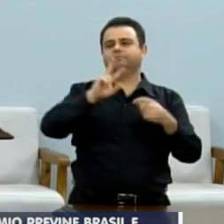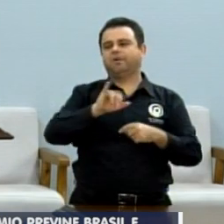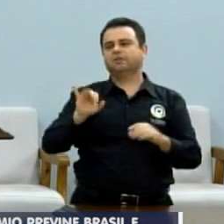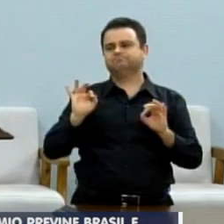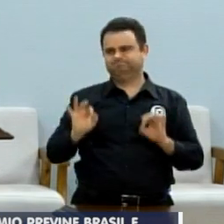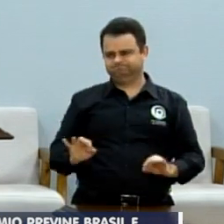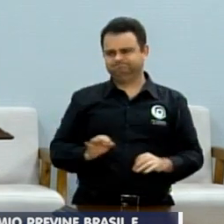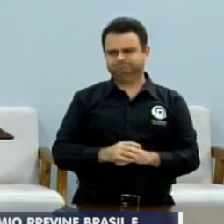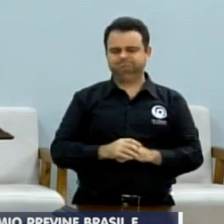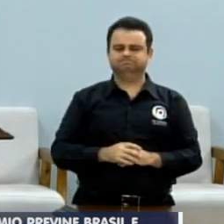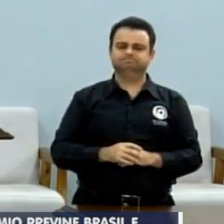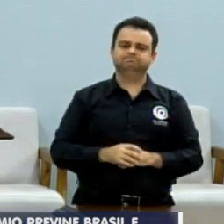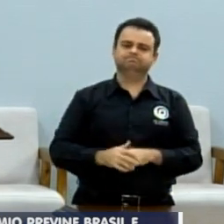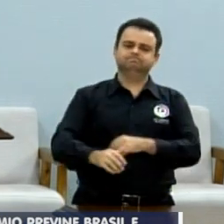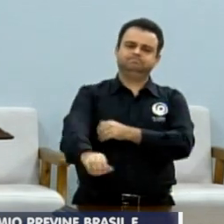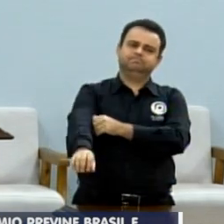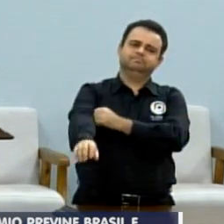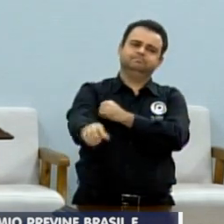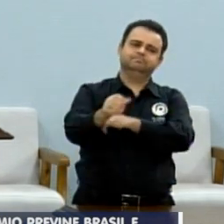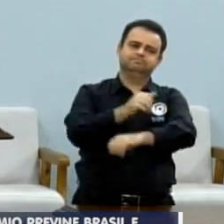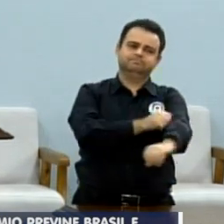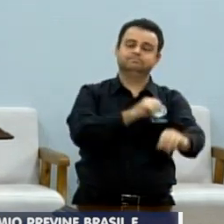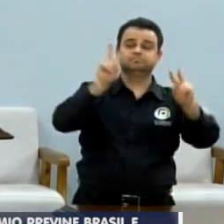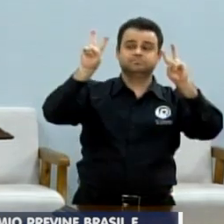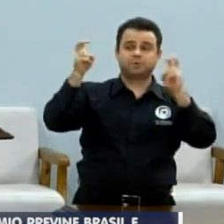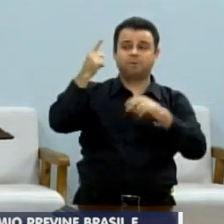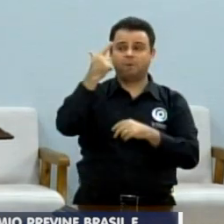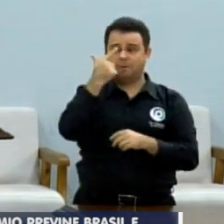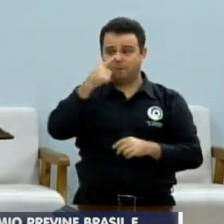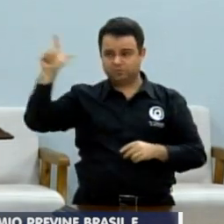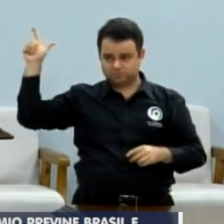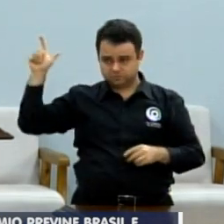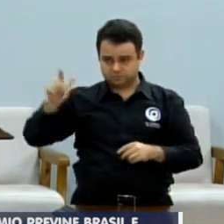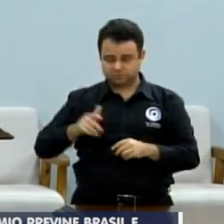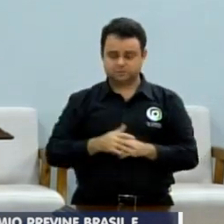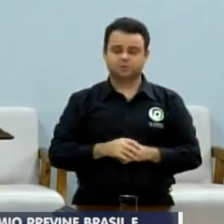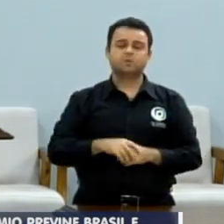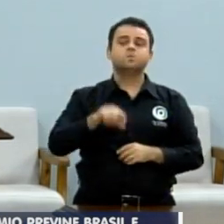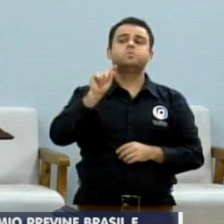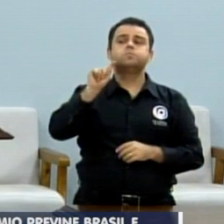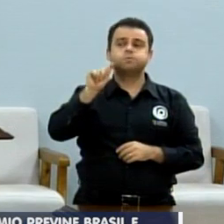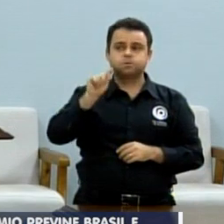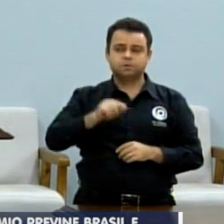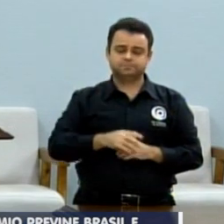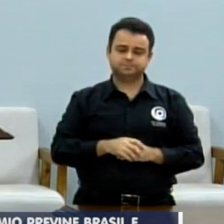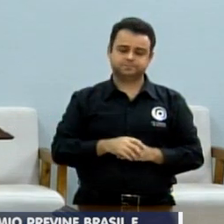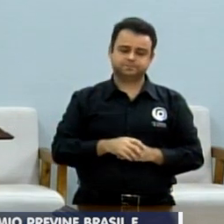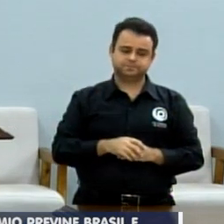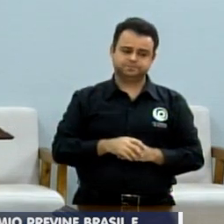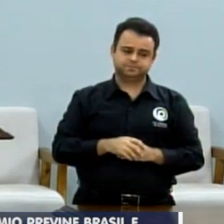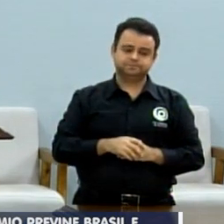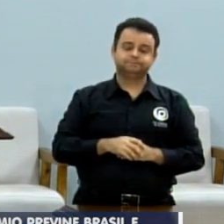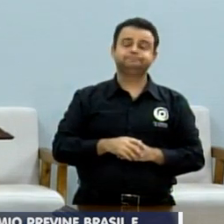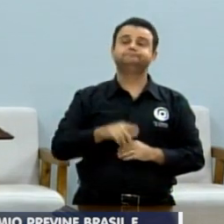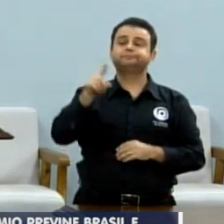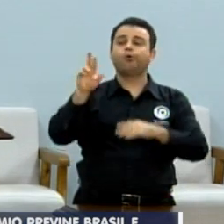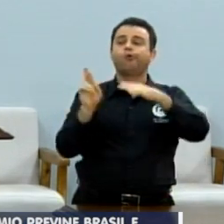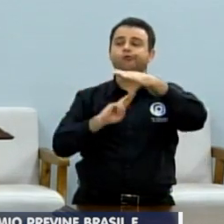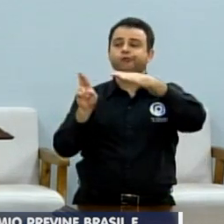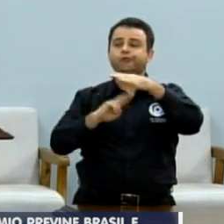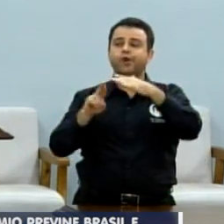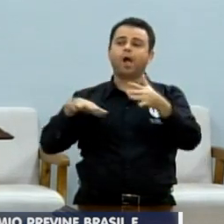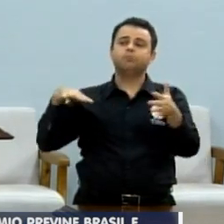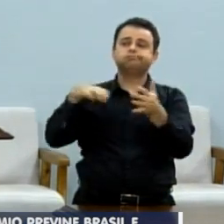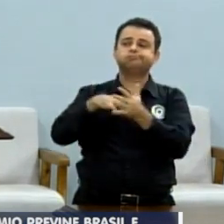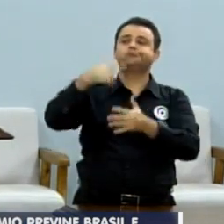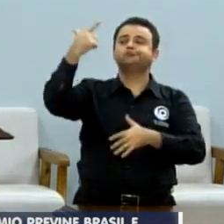Outro assunto. Outro assunto, vereador Bruno, muito importante. Outro acidente na rodoviária,